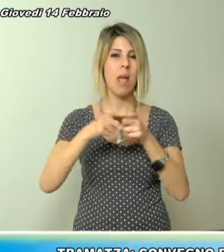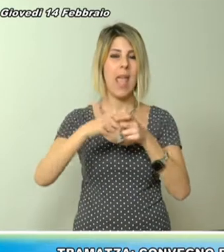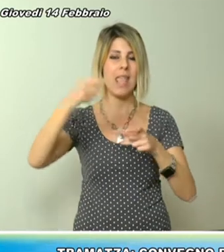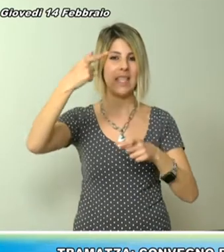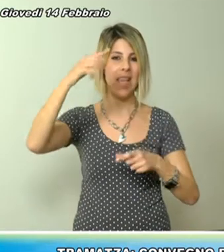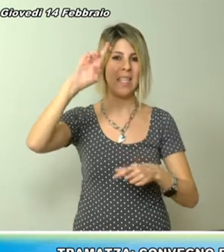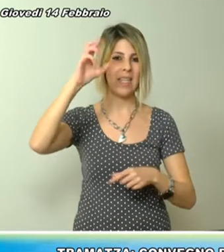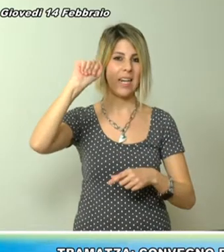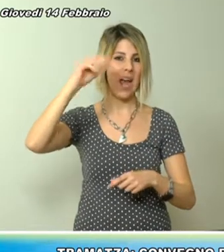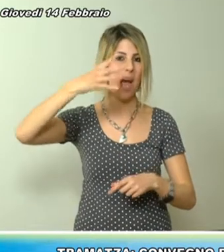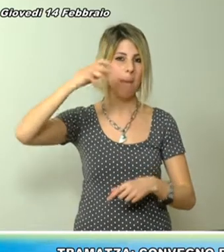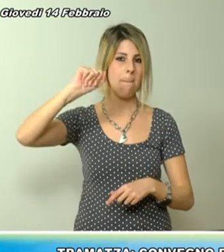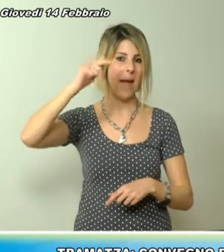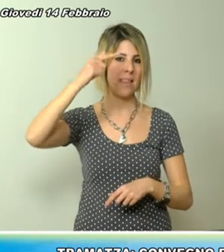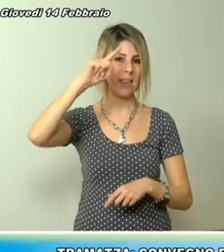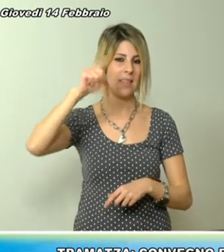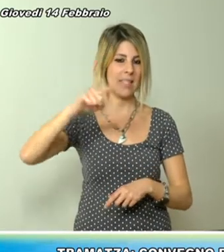febbraio a Tramazza